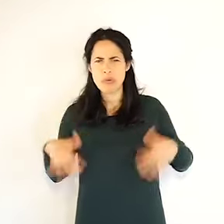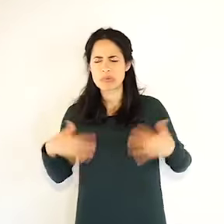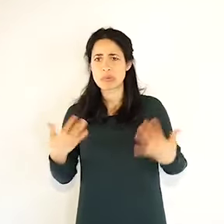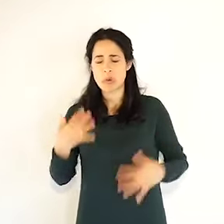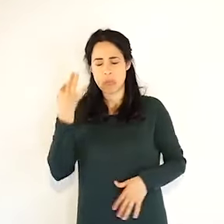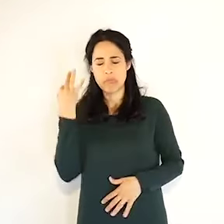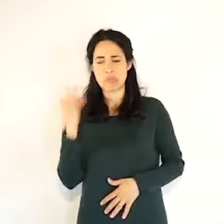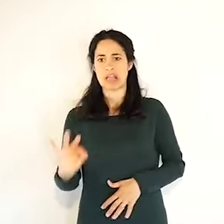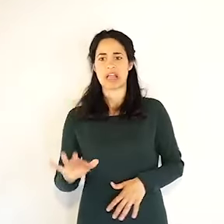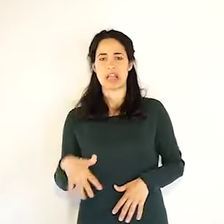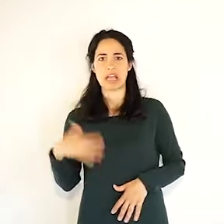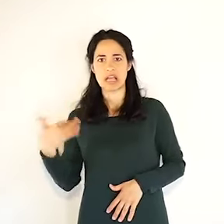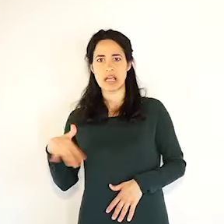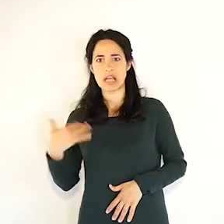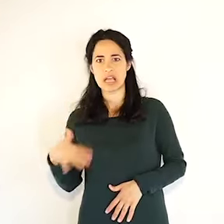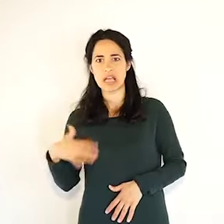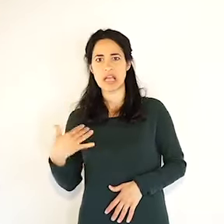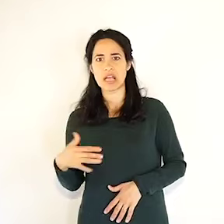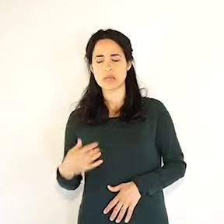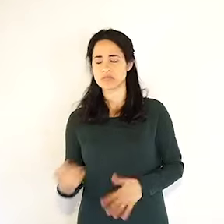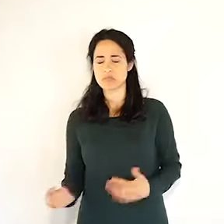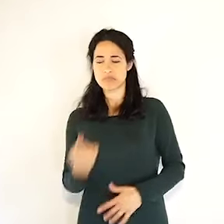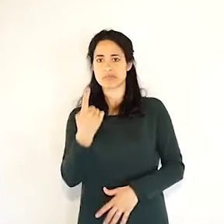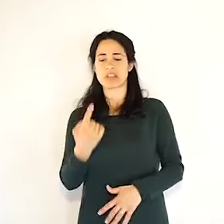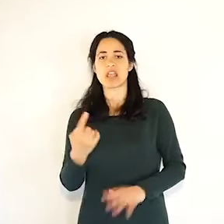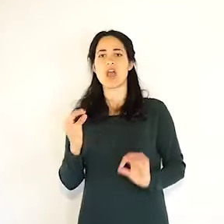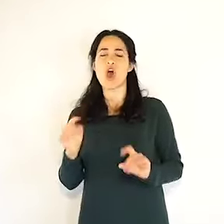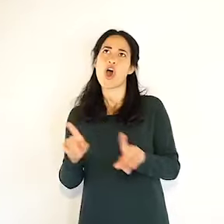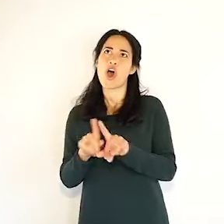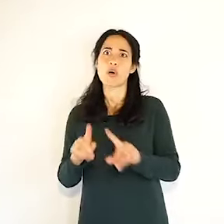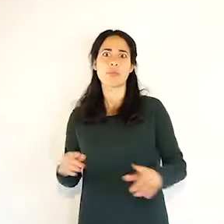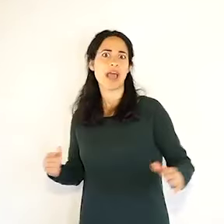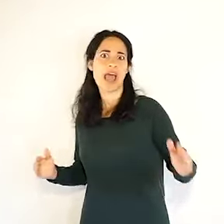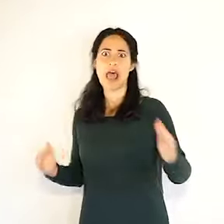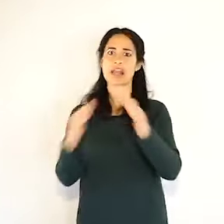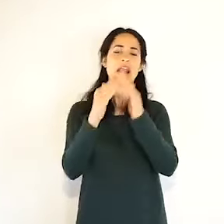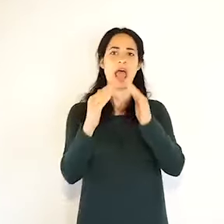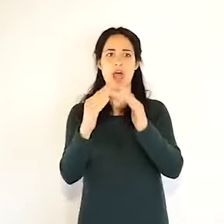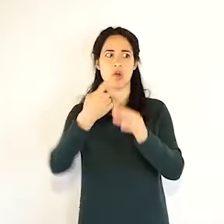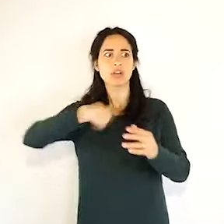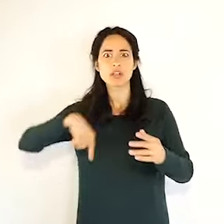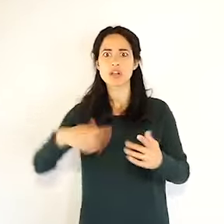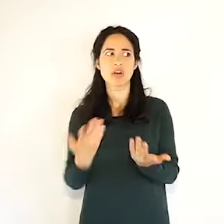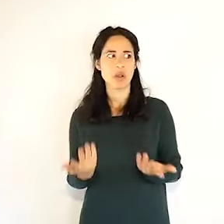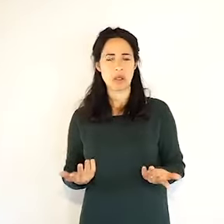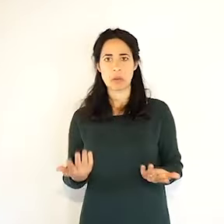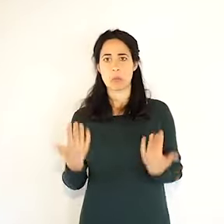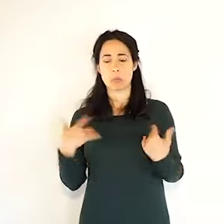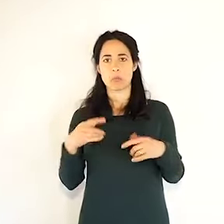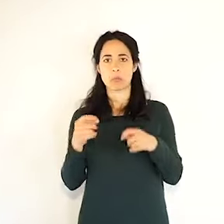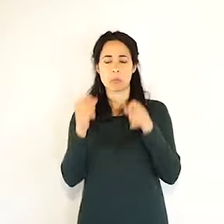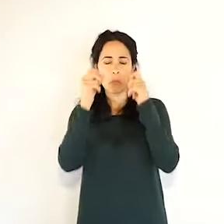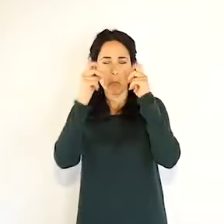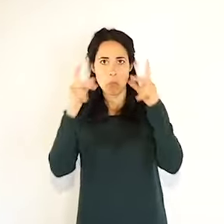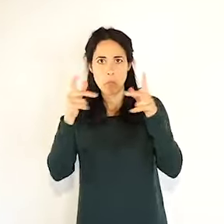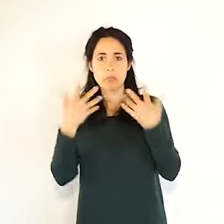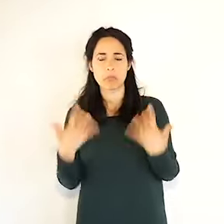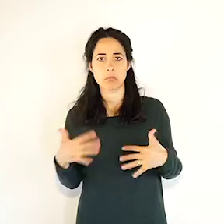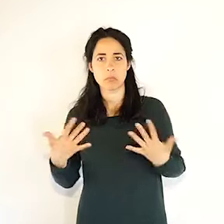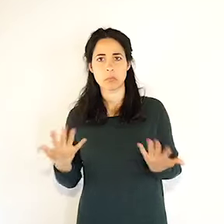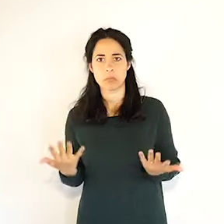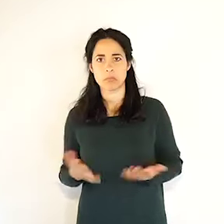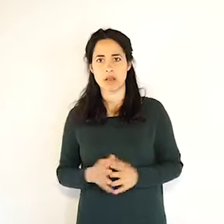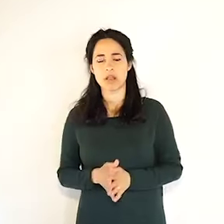ascolto e in visione. Ne abbiamo anche molti, moltissimi, perché abbiamo curato in particolare le